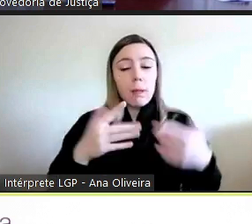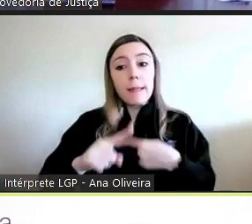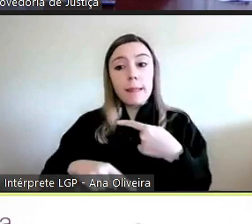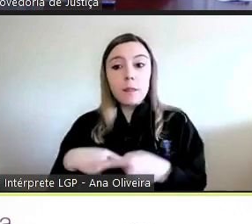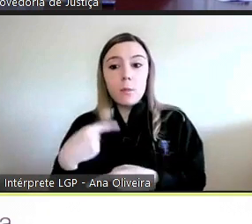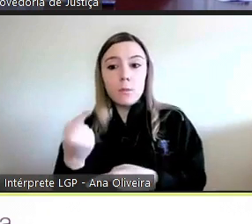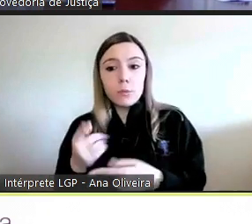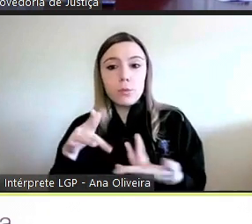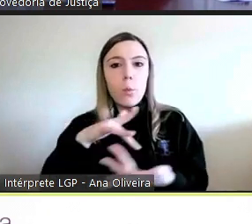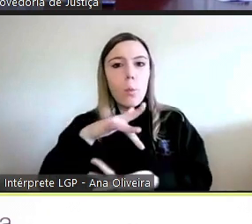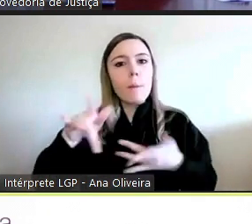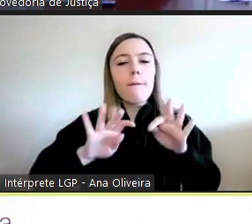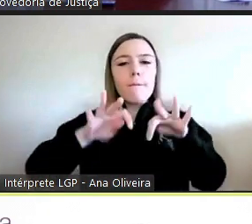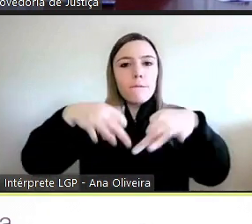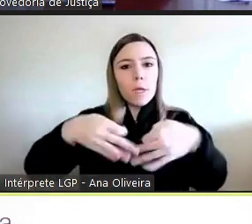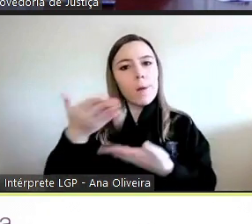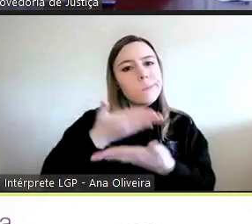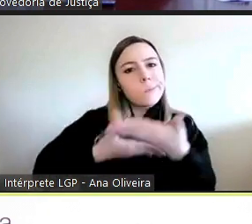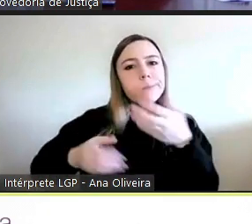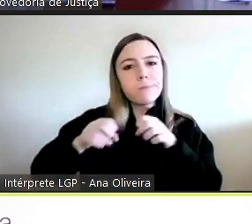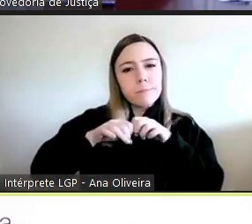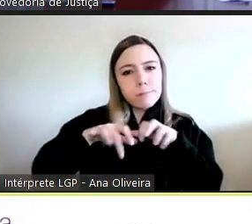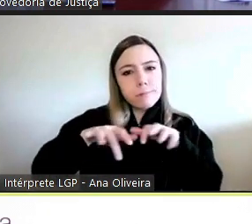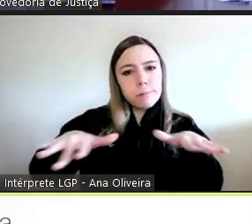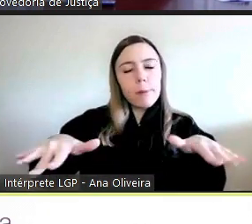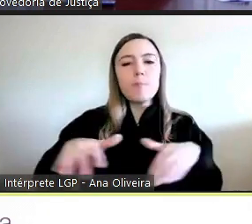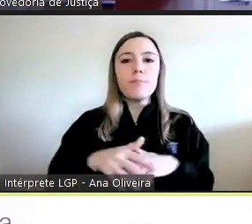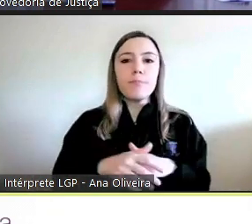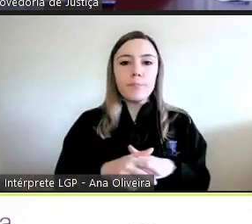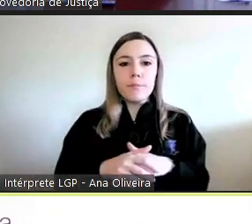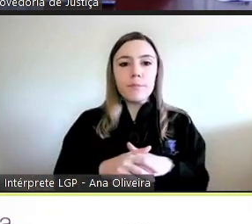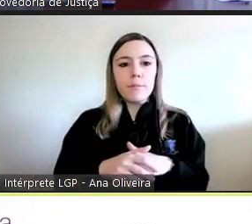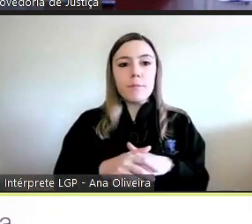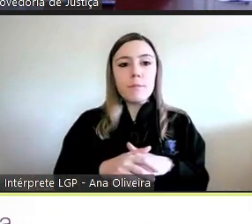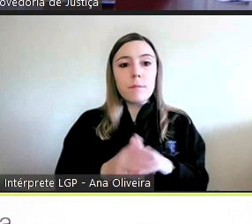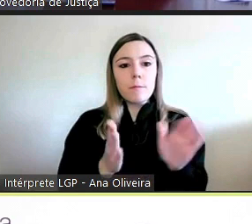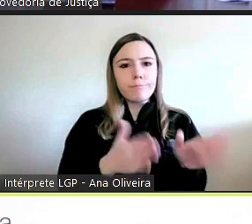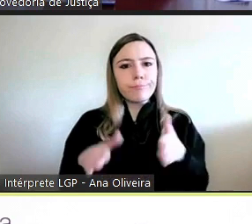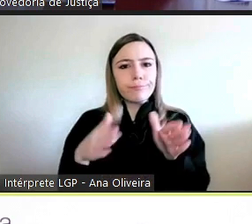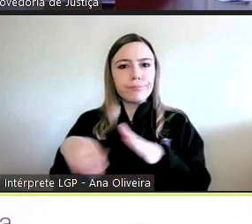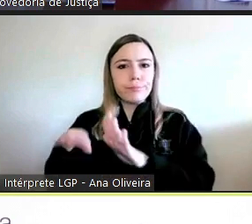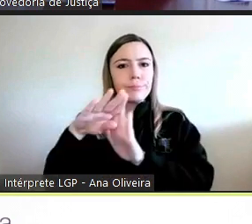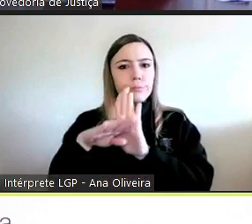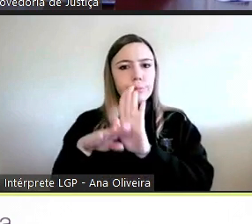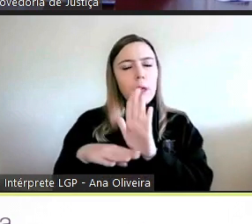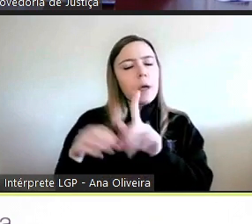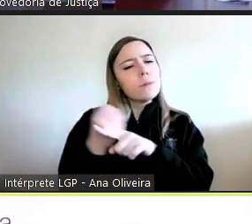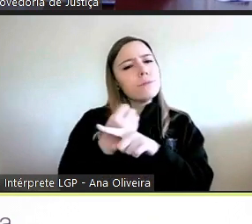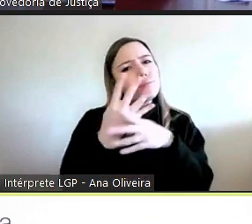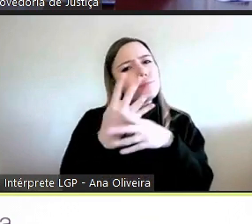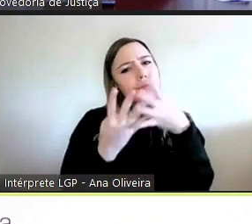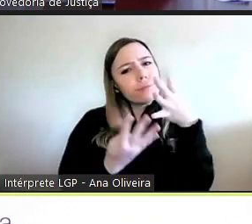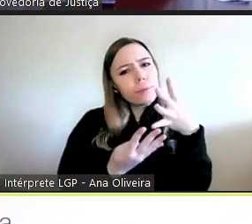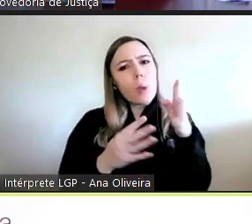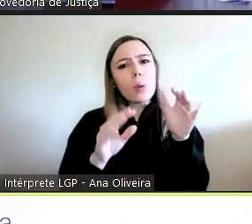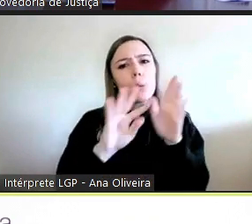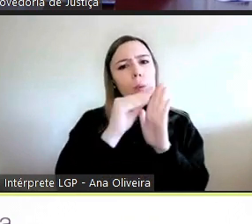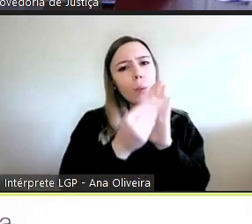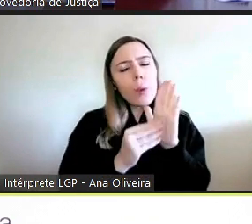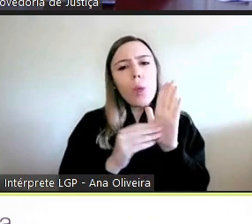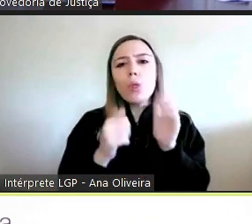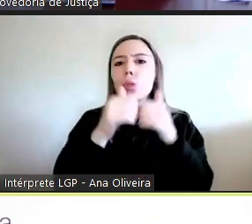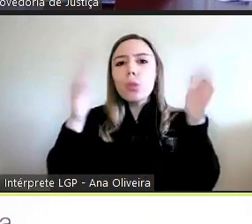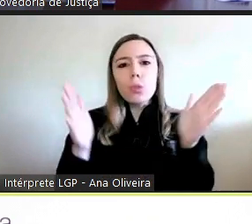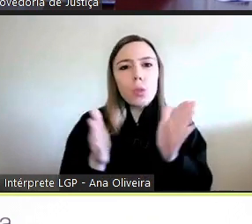webinar final de partilha e disseminação. E os vários módulos são módulos que abrangem o I,